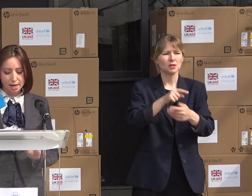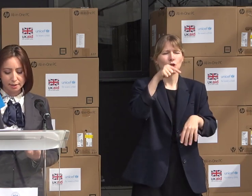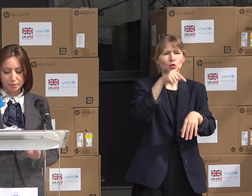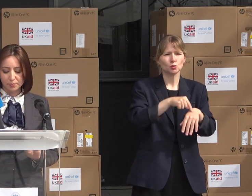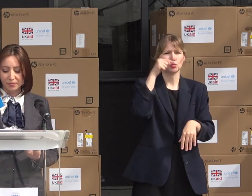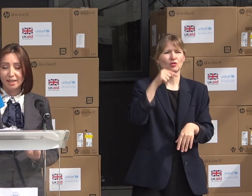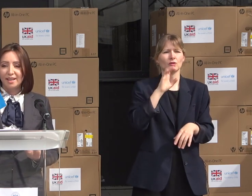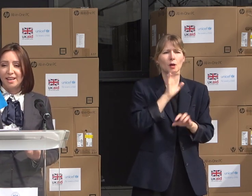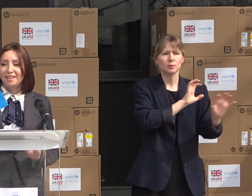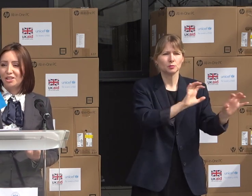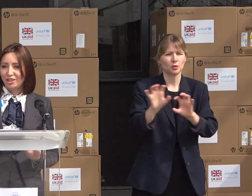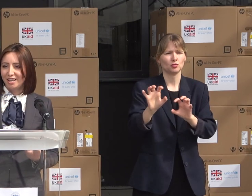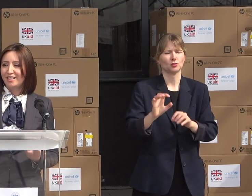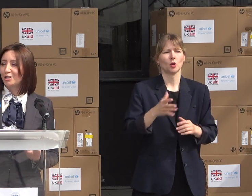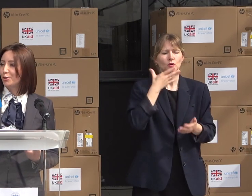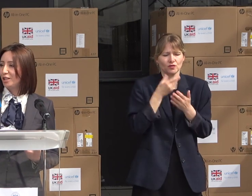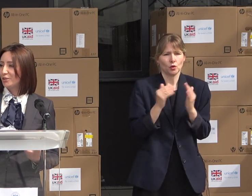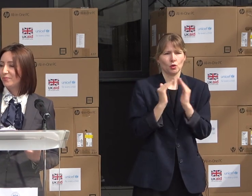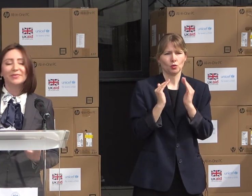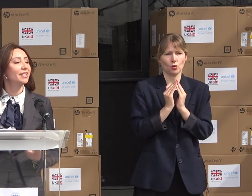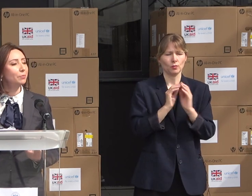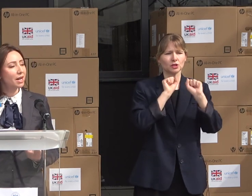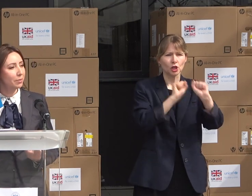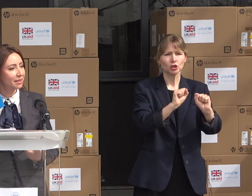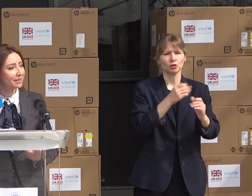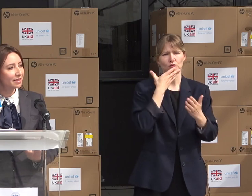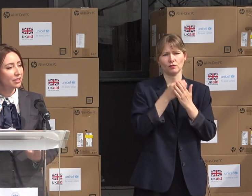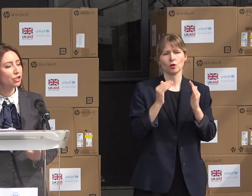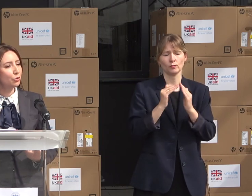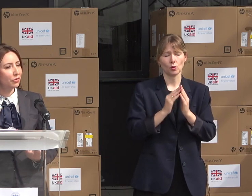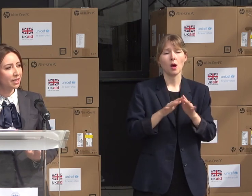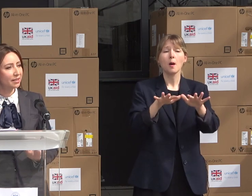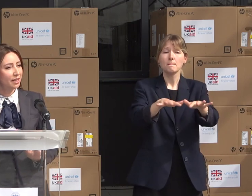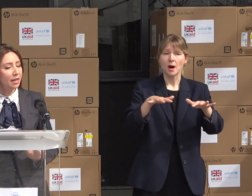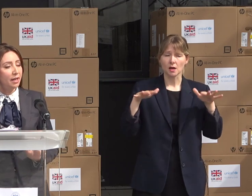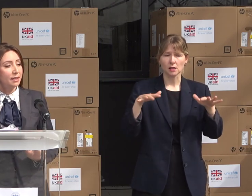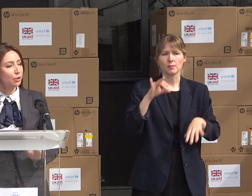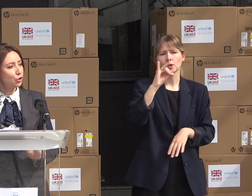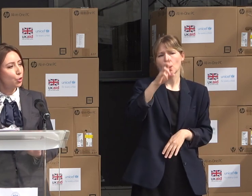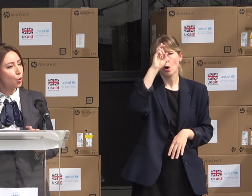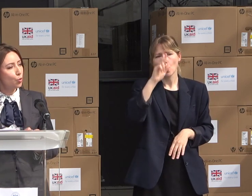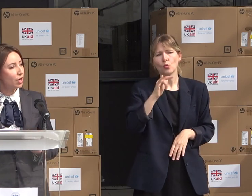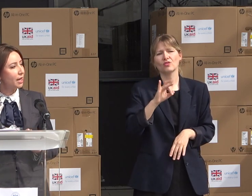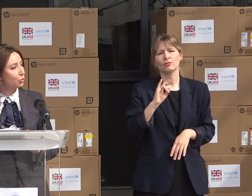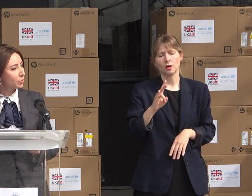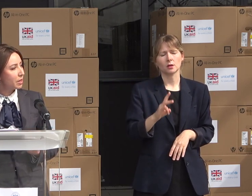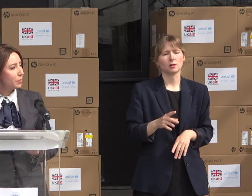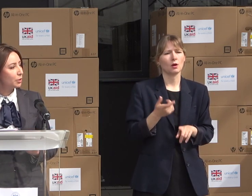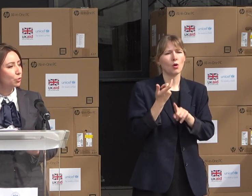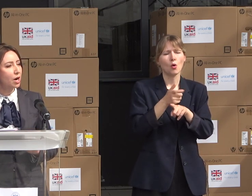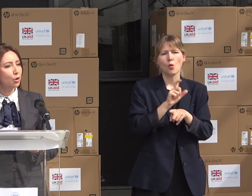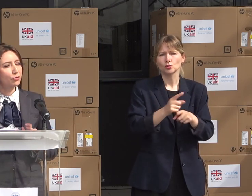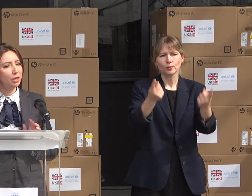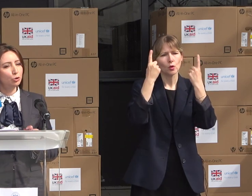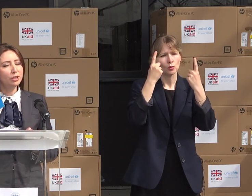la el acasă. De aceea, dragi colegi, în Parlament, cât și în Guvern, se duce o muncă enormă